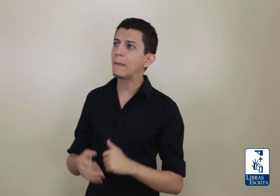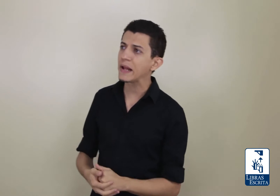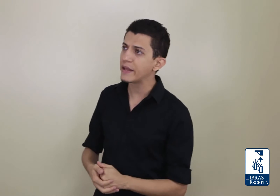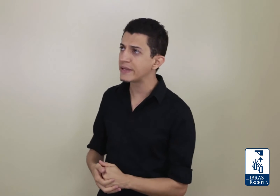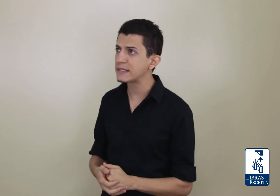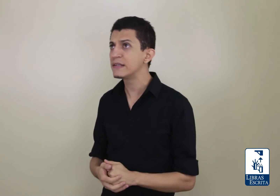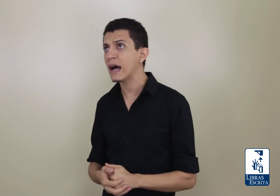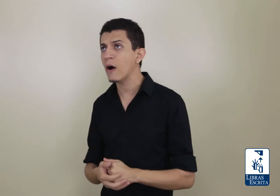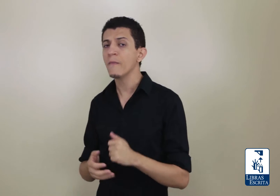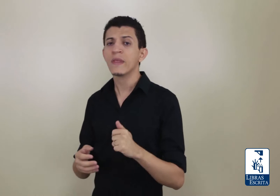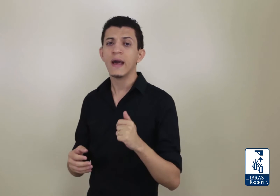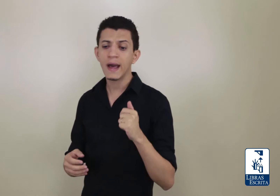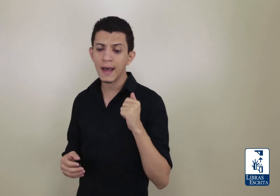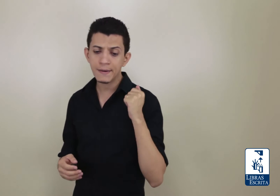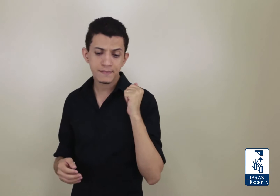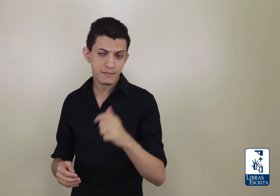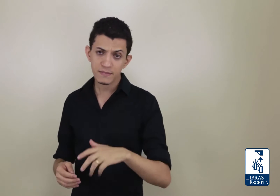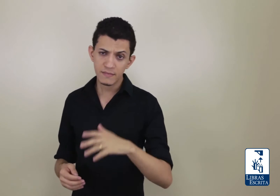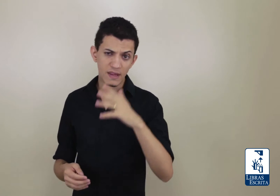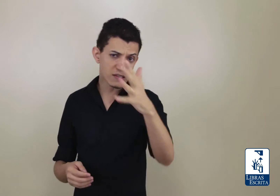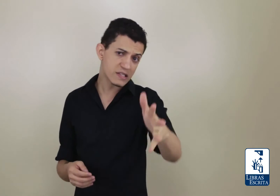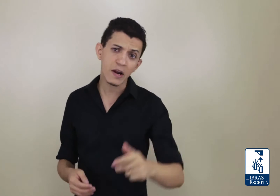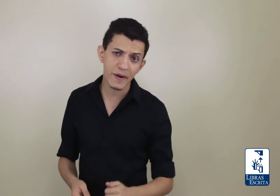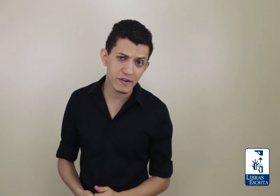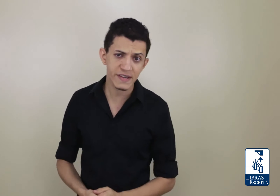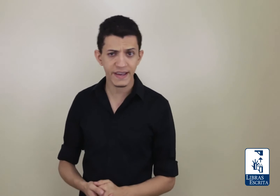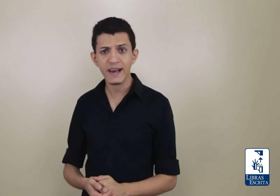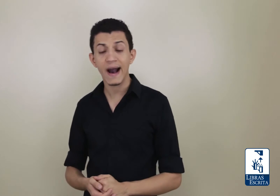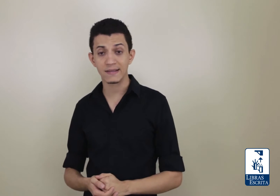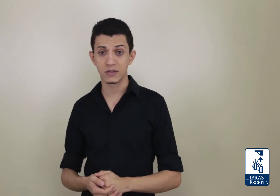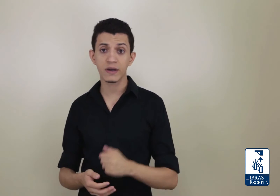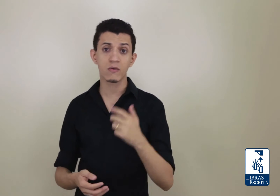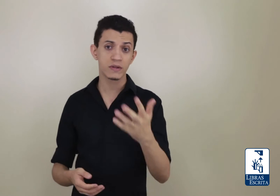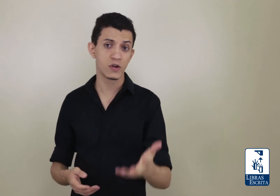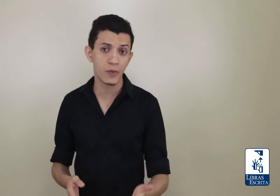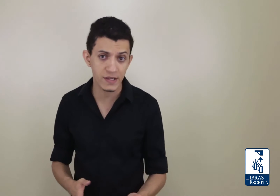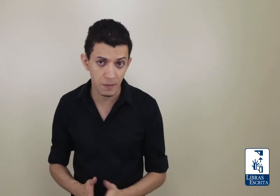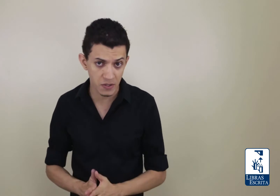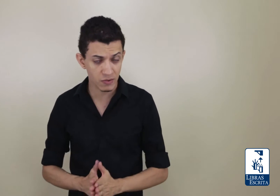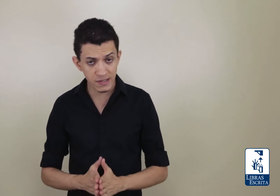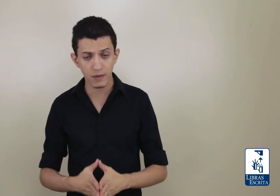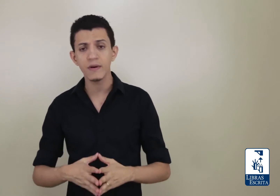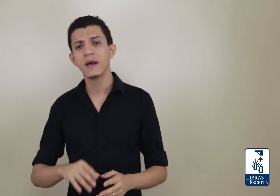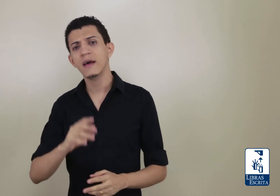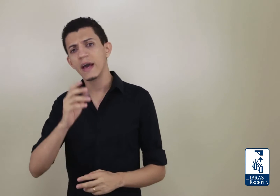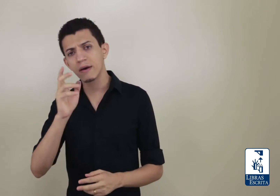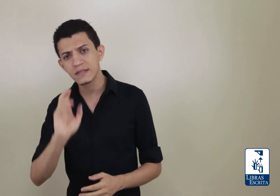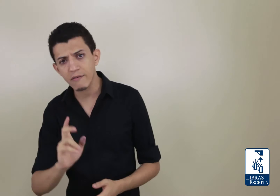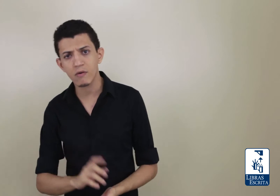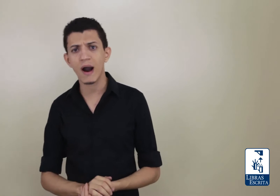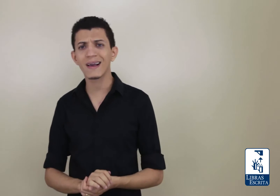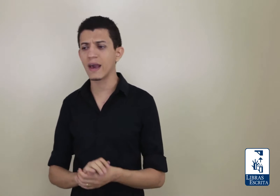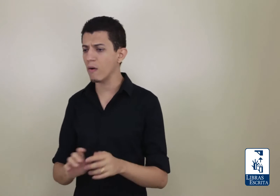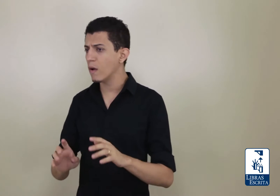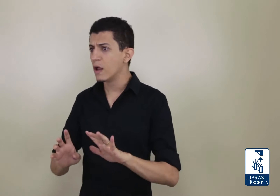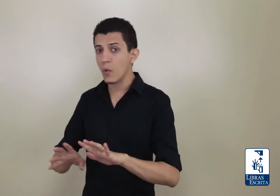aprendeu esse sinal, disseram para você que é casa. Só que aconteceu, por exemplo, a situação em que eu estava com a Raquel no